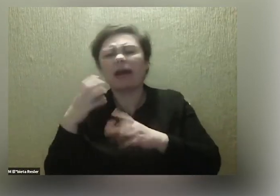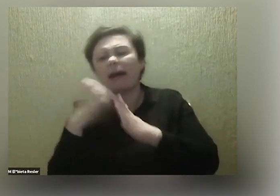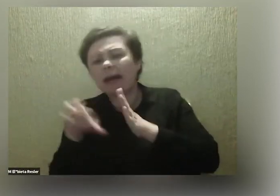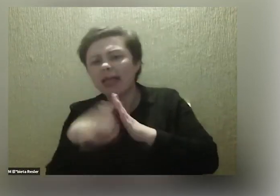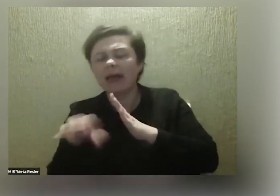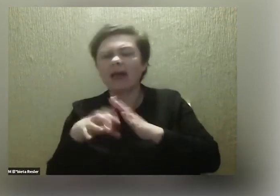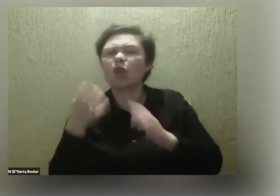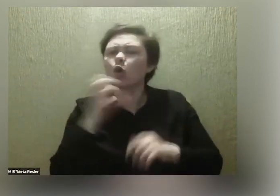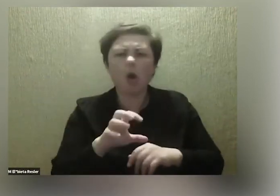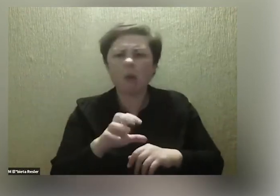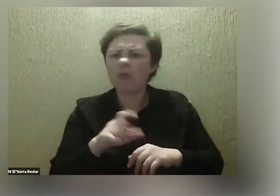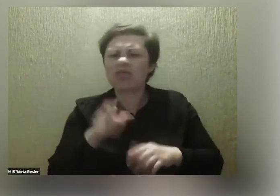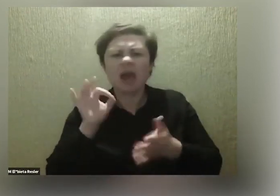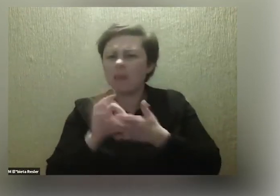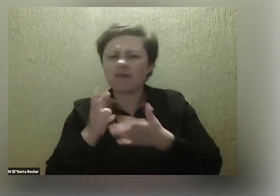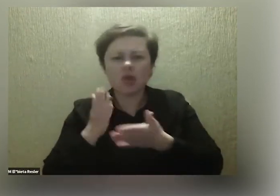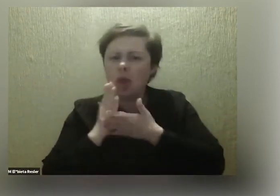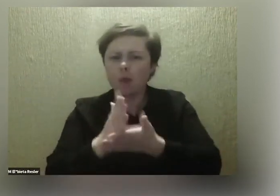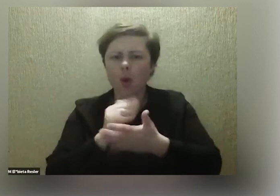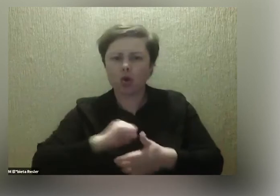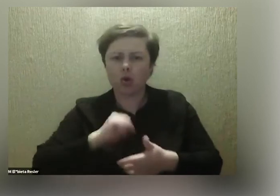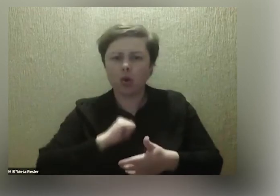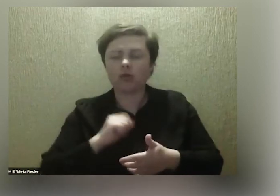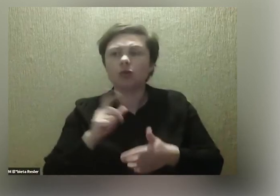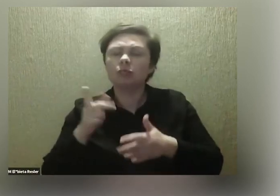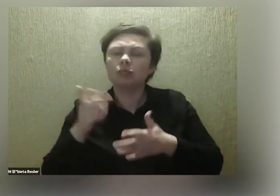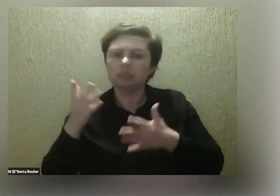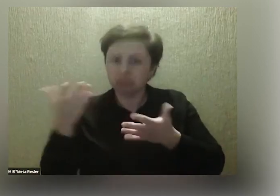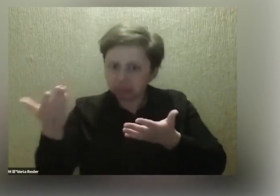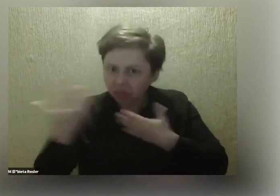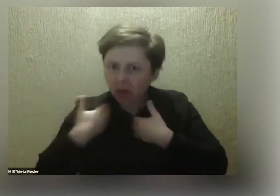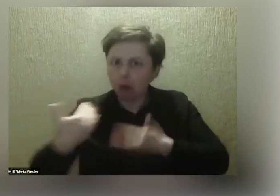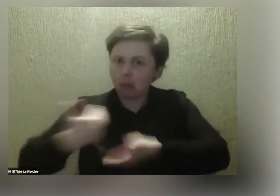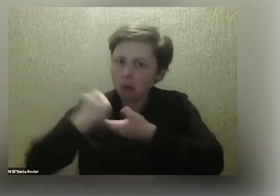sobie nie poradzę z czymkolwiek raczej, z taką pomocą i dużą życzliwością.